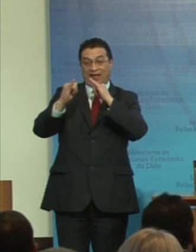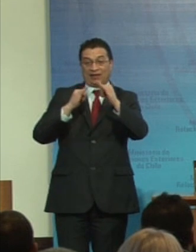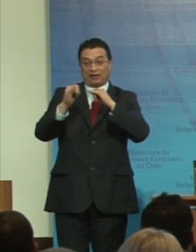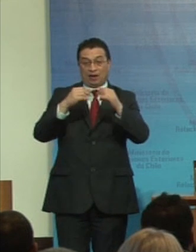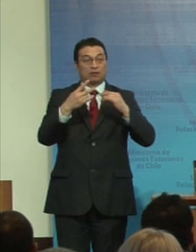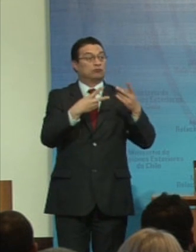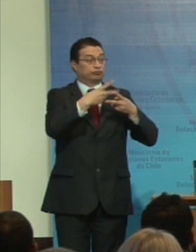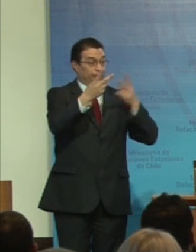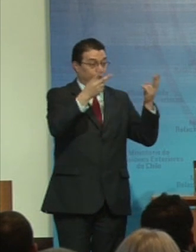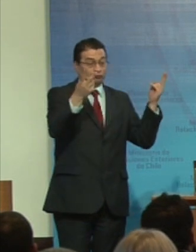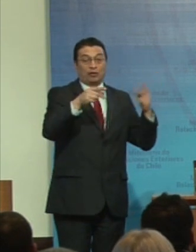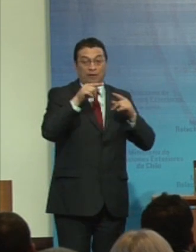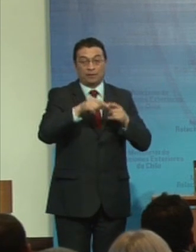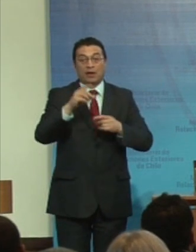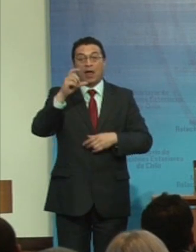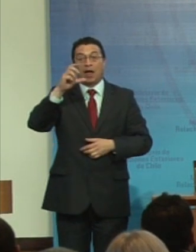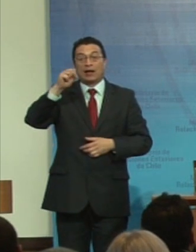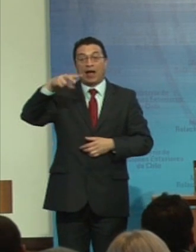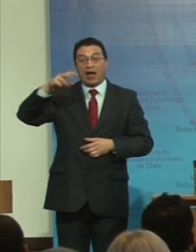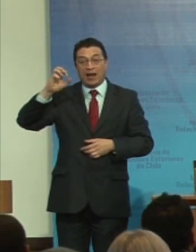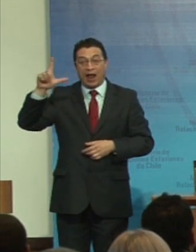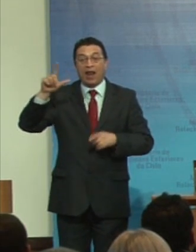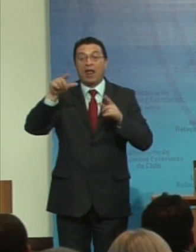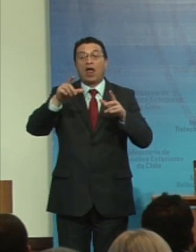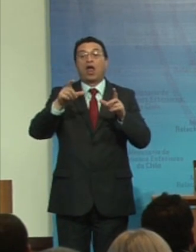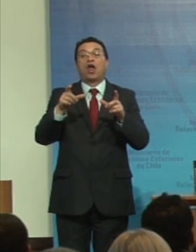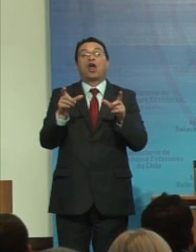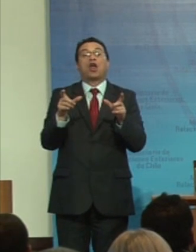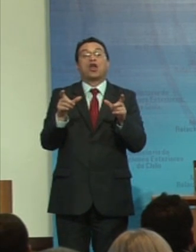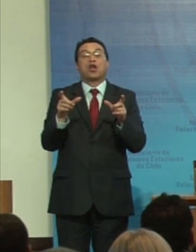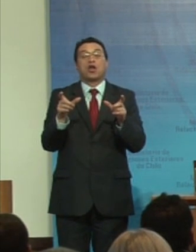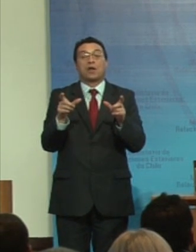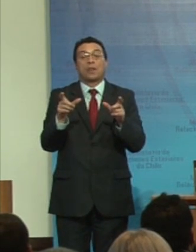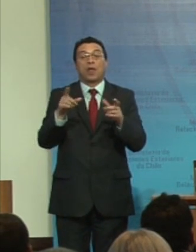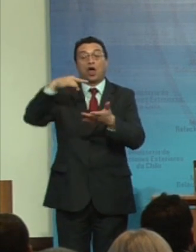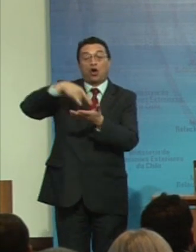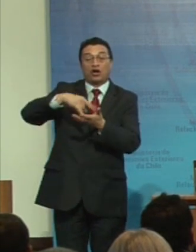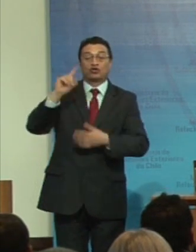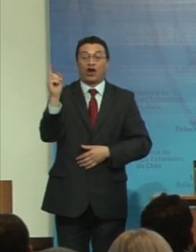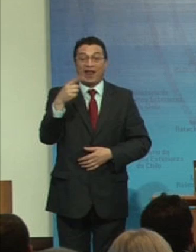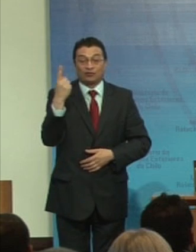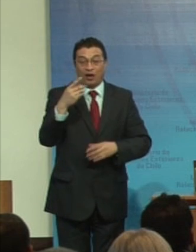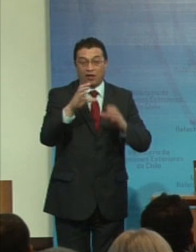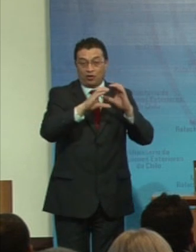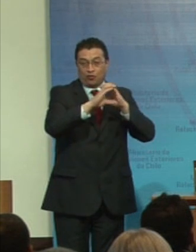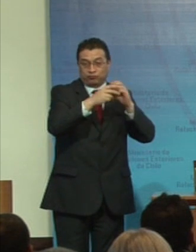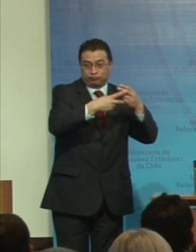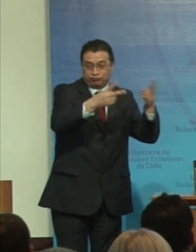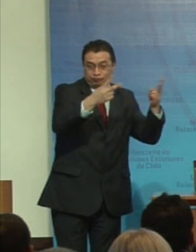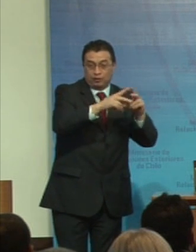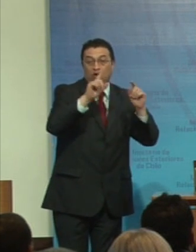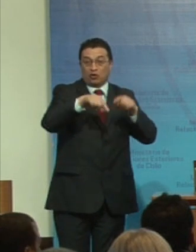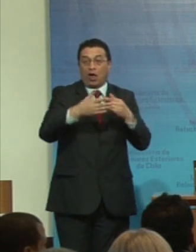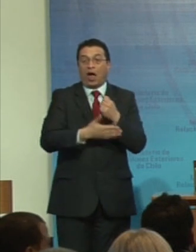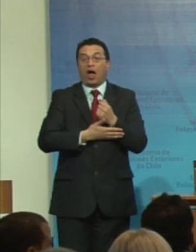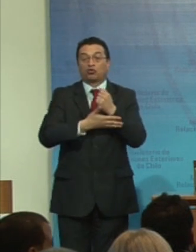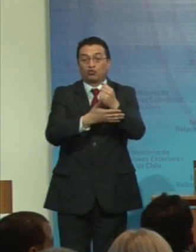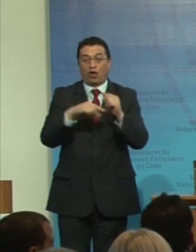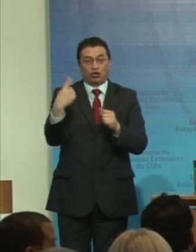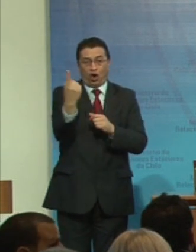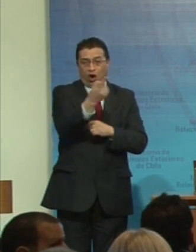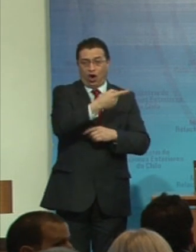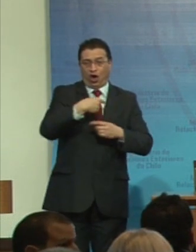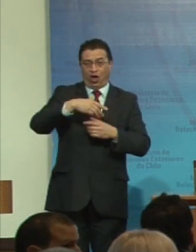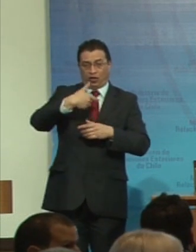por el canal que tiene el Congreso Nacional. Entonces, esto tiene una llegada enorme a toda nuestra región. pero